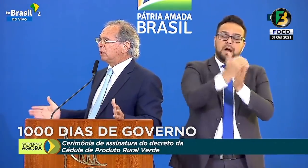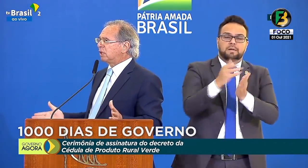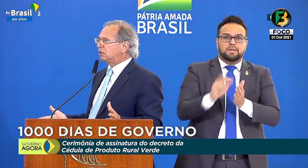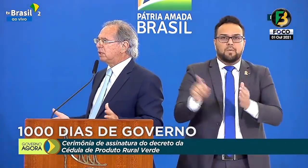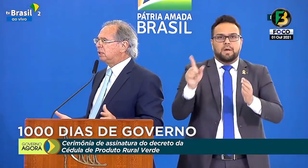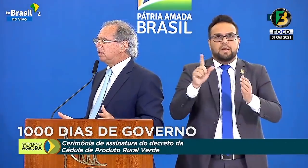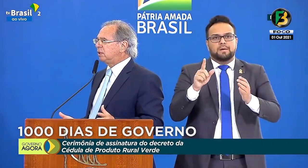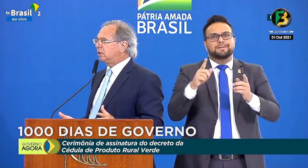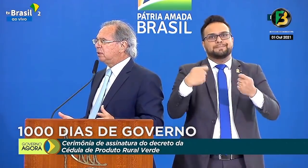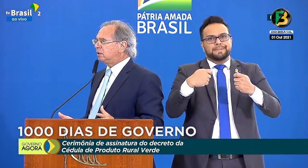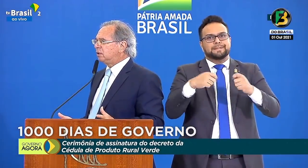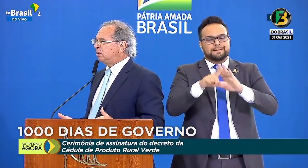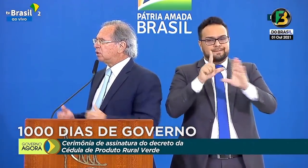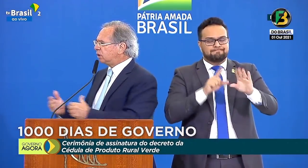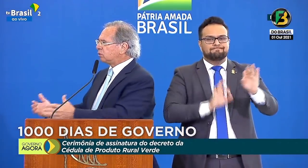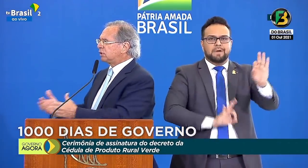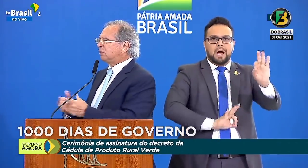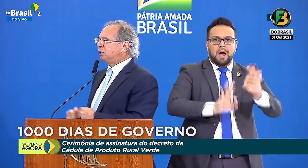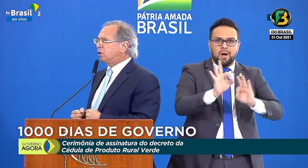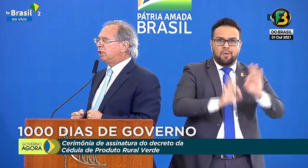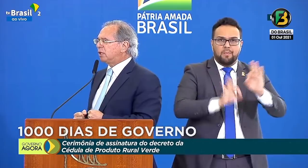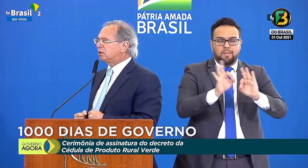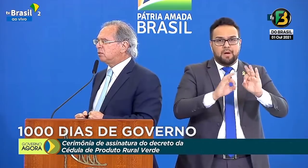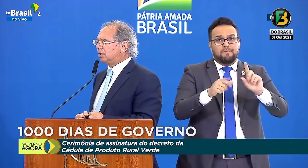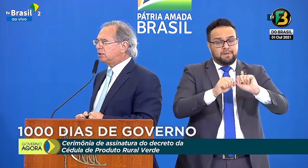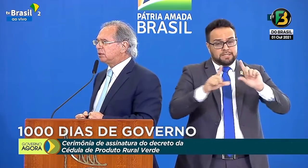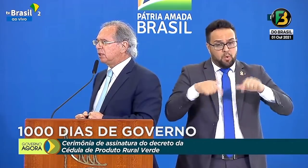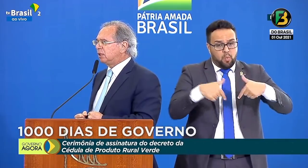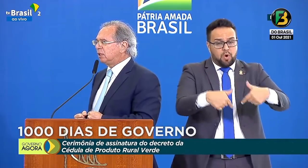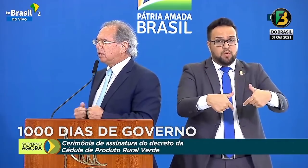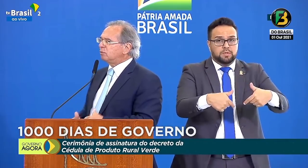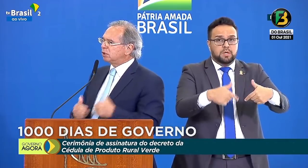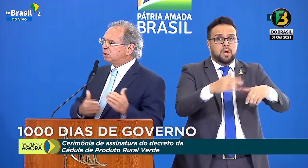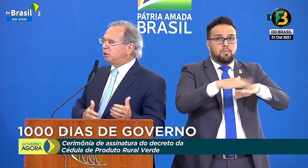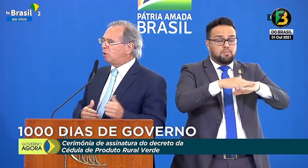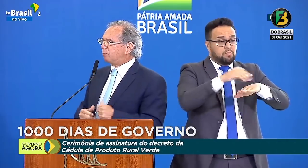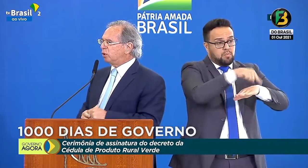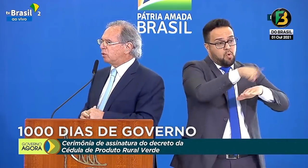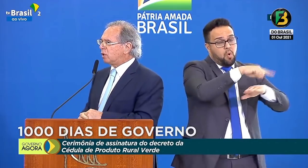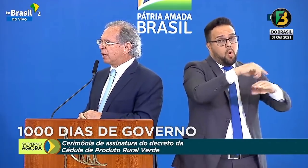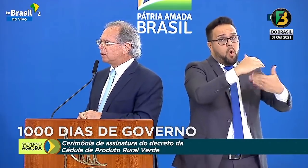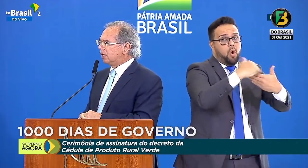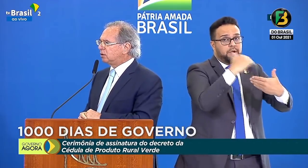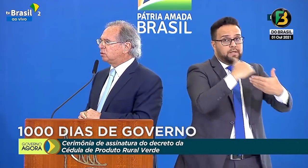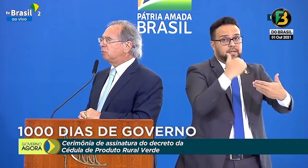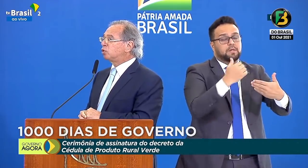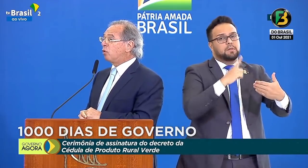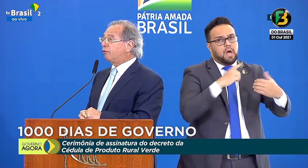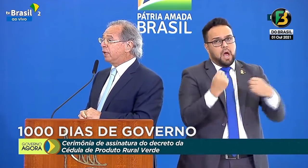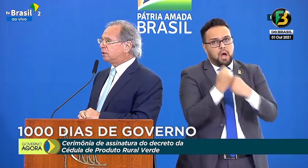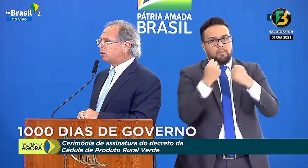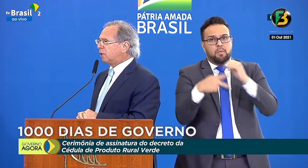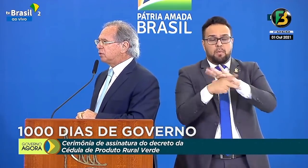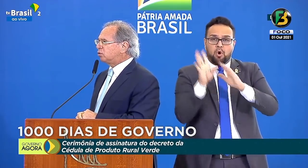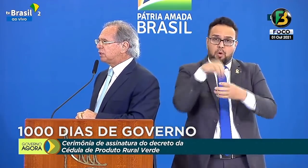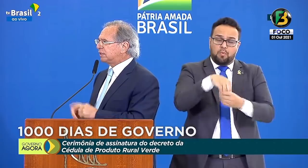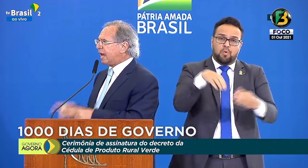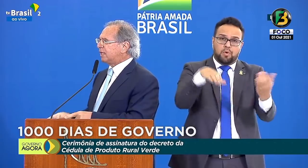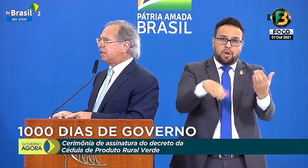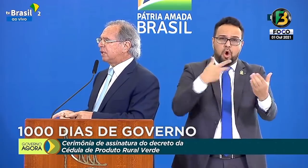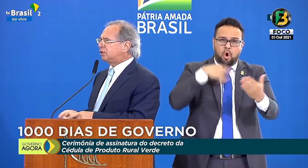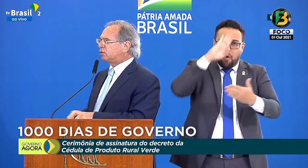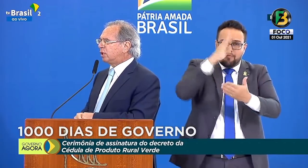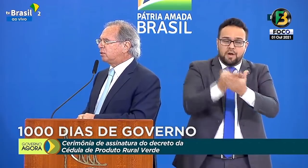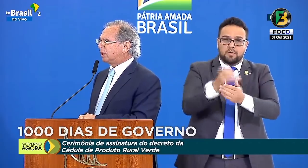Alguma coisa tem que ceder, e nós temos recebido a orientação deles e temos recebido o apoio do Congresso. Então, estamos confiantes que o Brasil